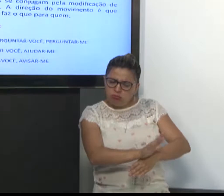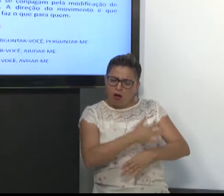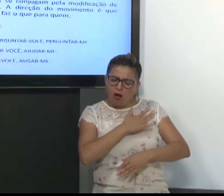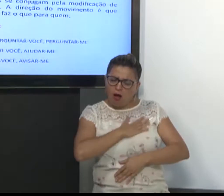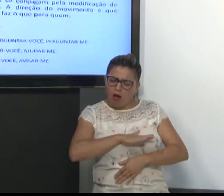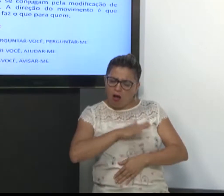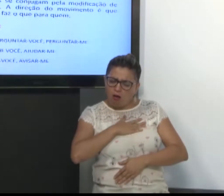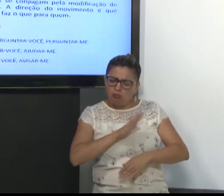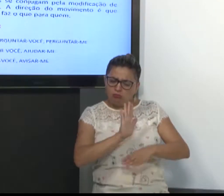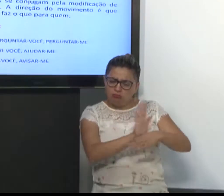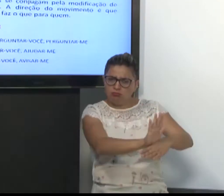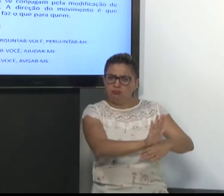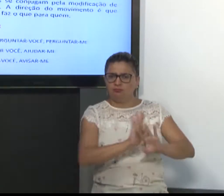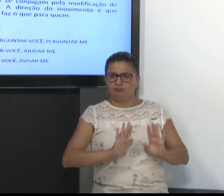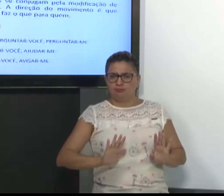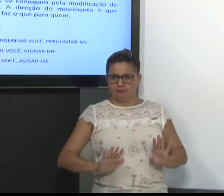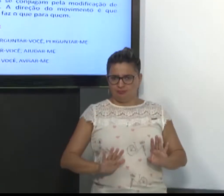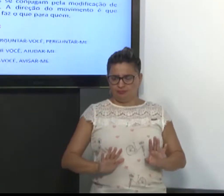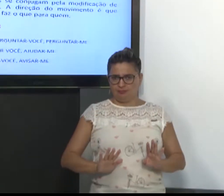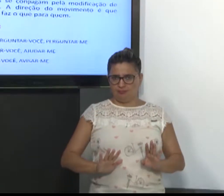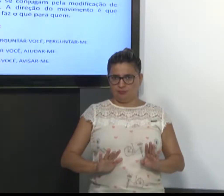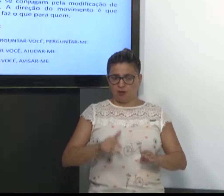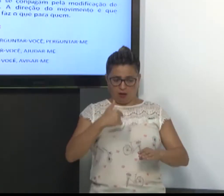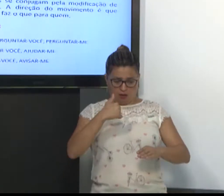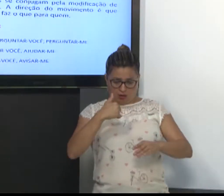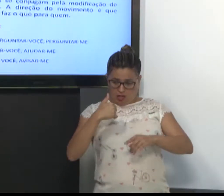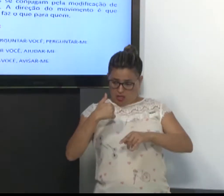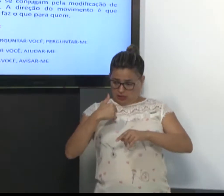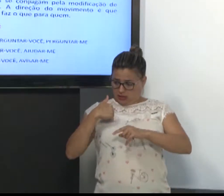Calma, eu te ajudo. Calma, eu te ajudo.